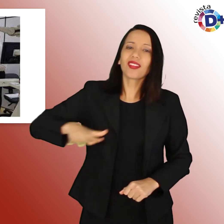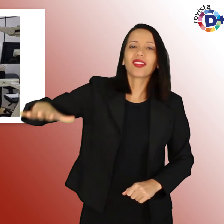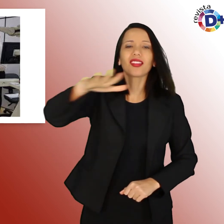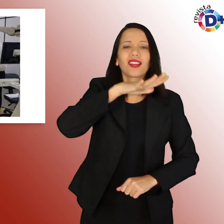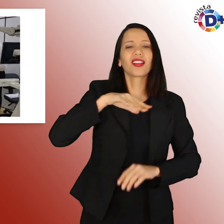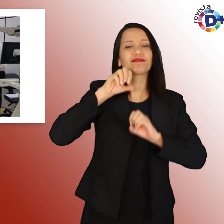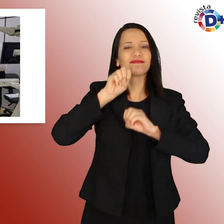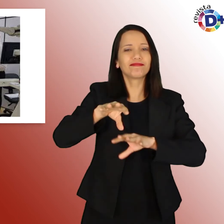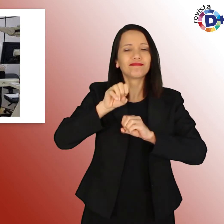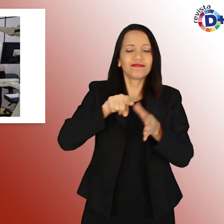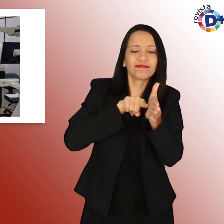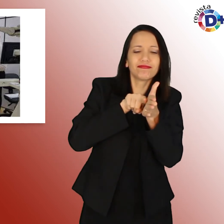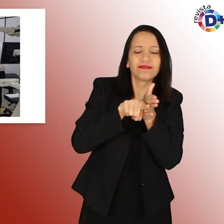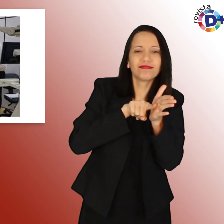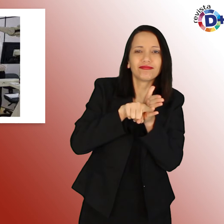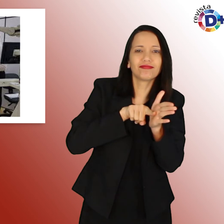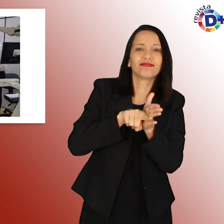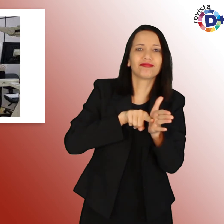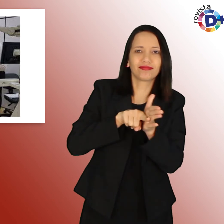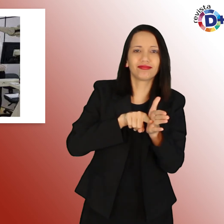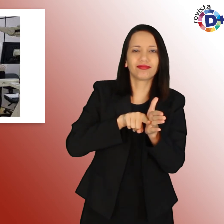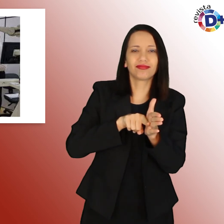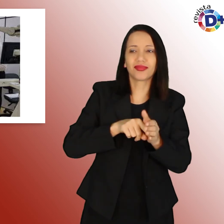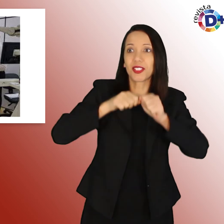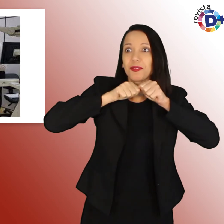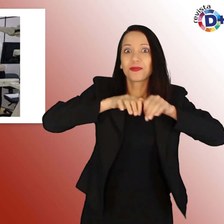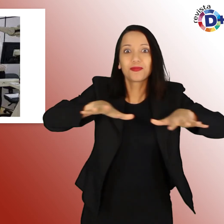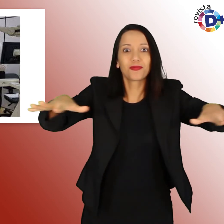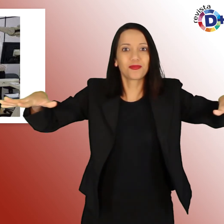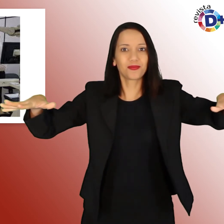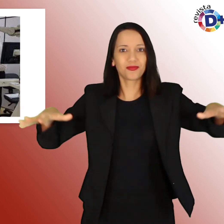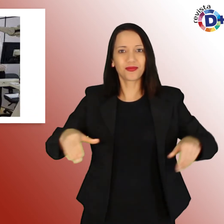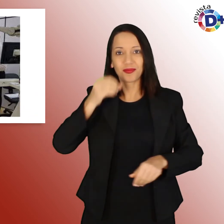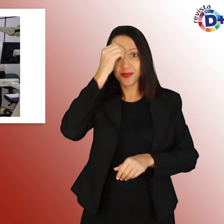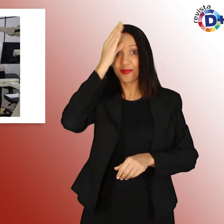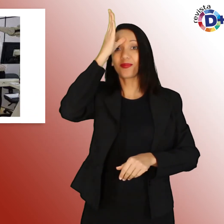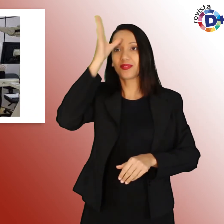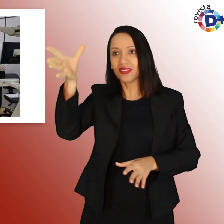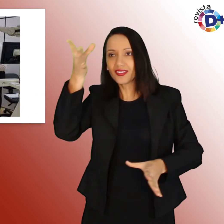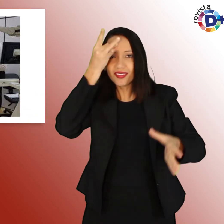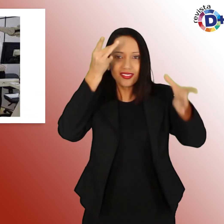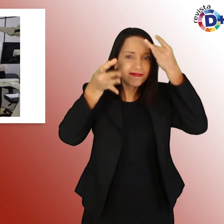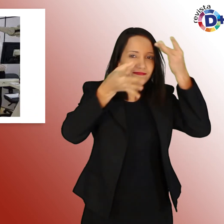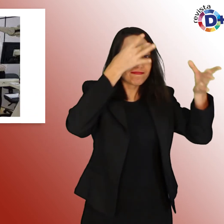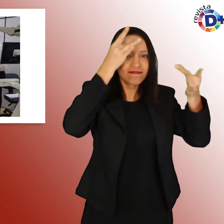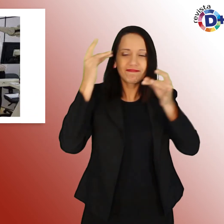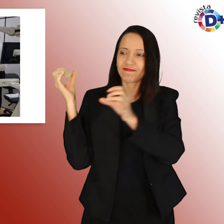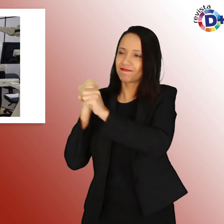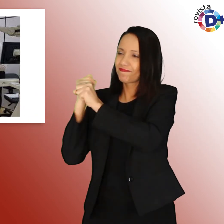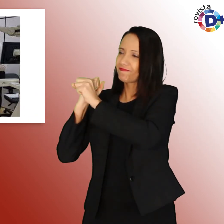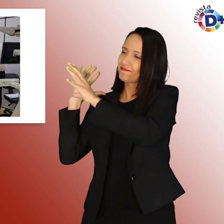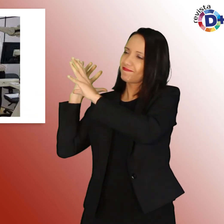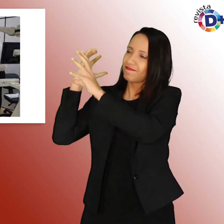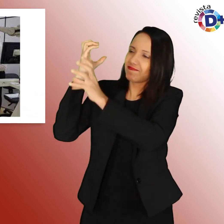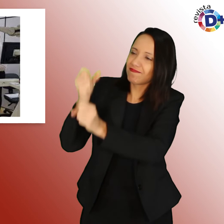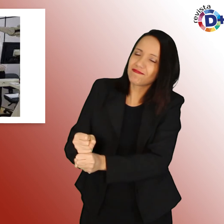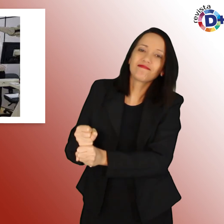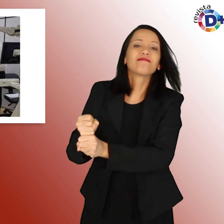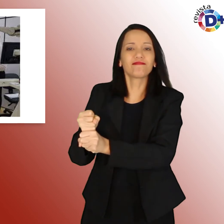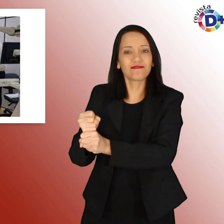pesquisa, que dissemina os conhecimentos adquiridos ao longo de sua história aos profissionais